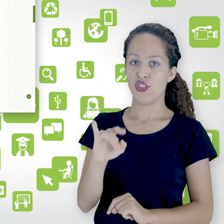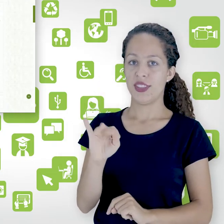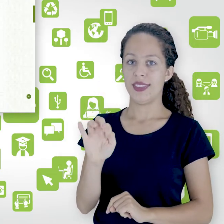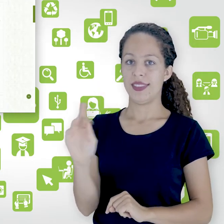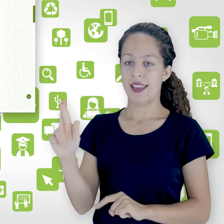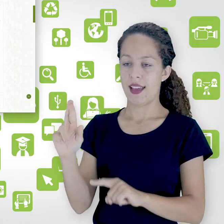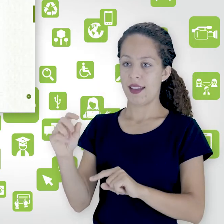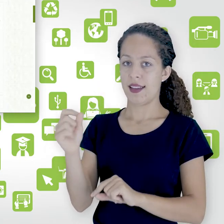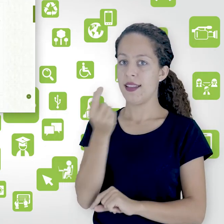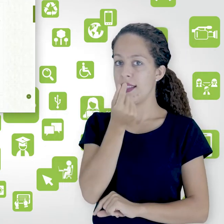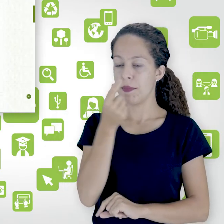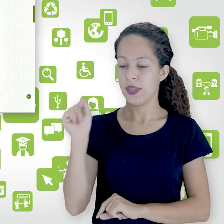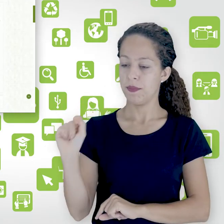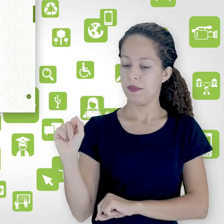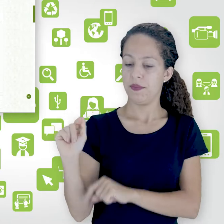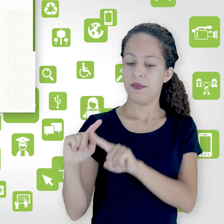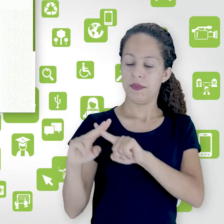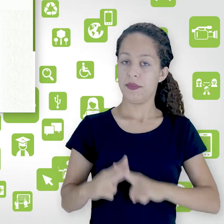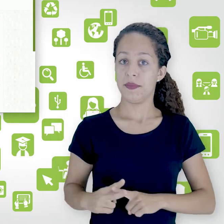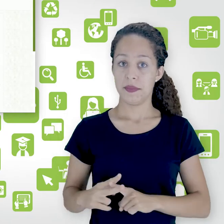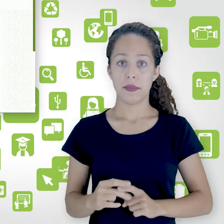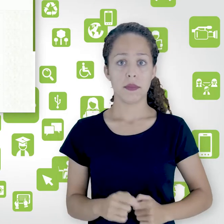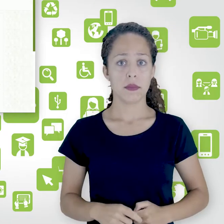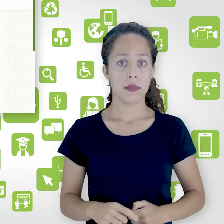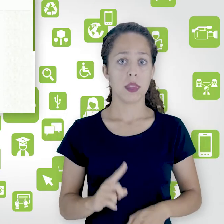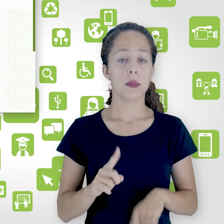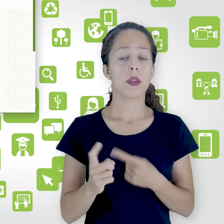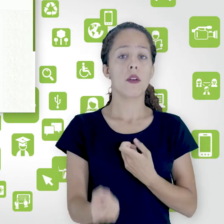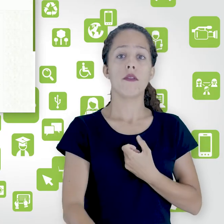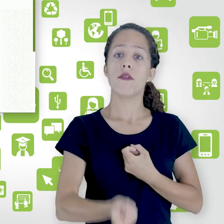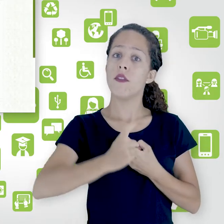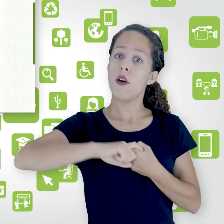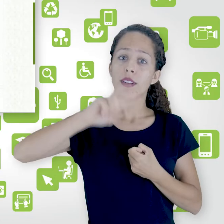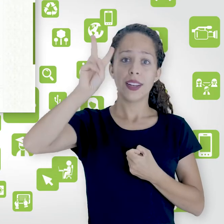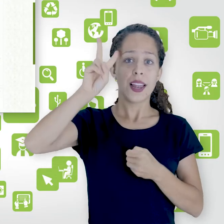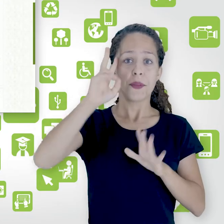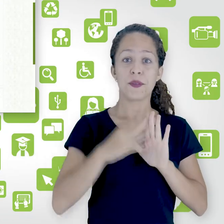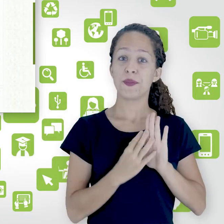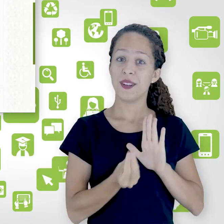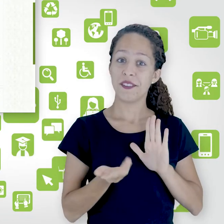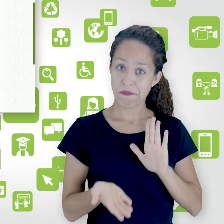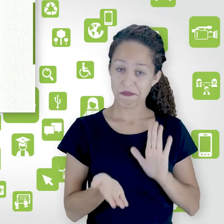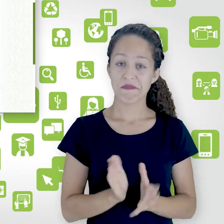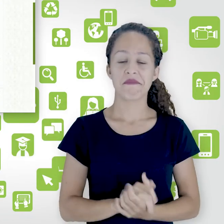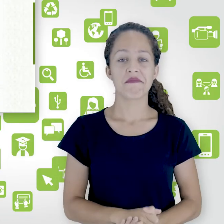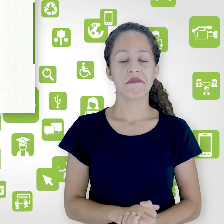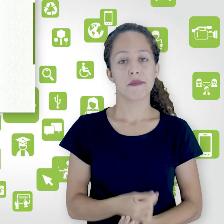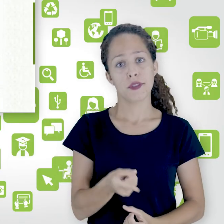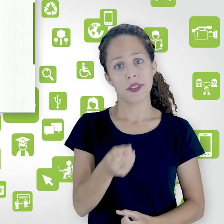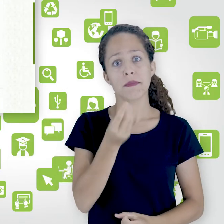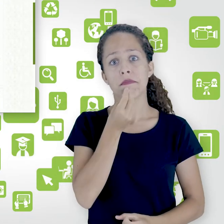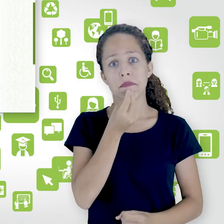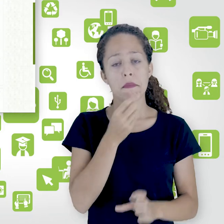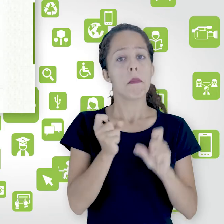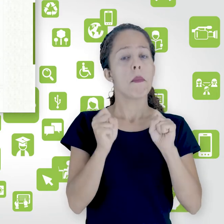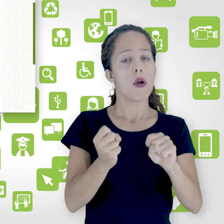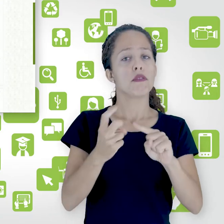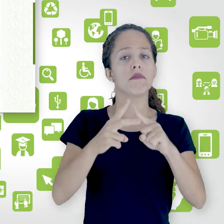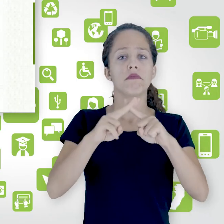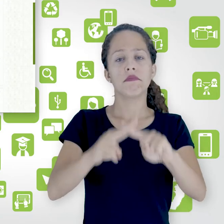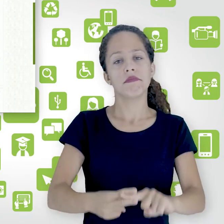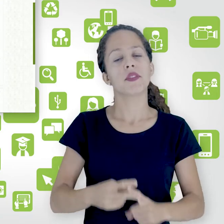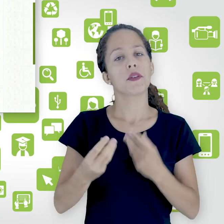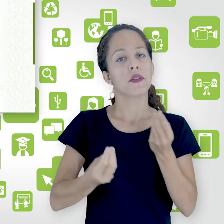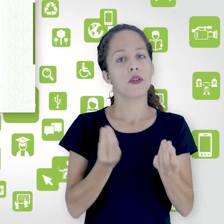da atividade que eu quero e editar configurações e eu volto lá para as configurações tá certo e aí você pode ajustar